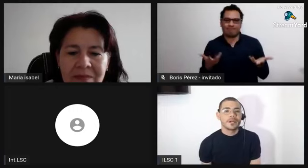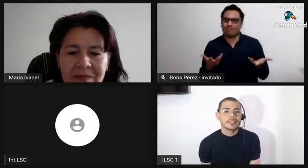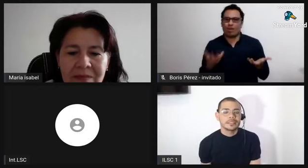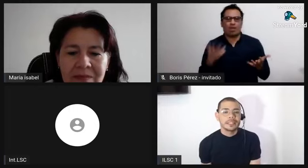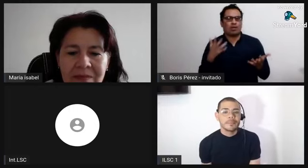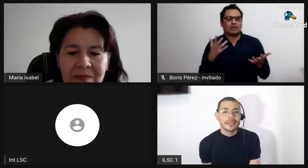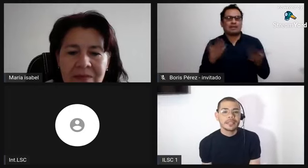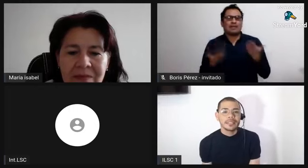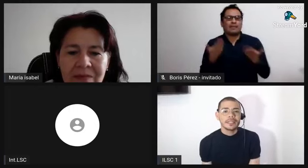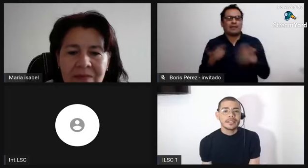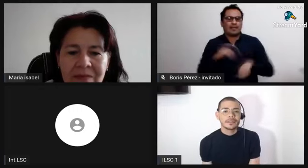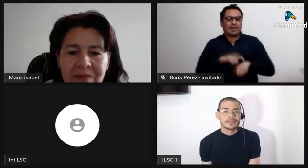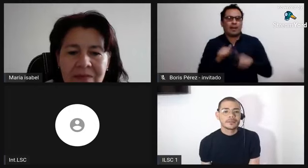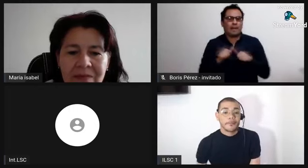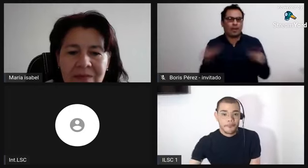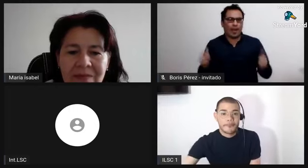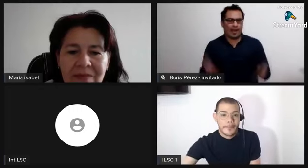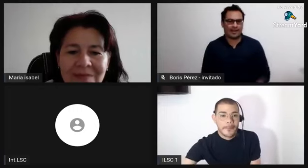Pues depende.